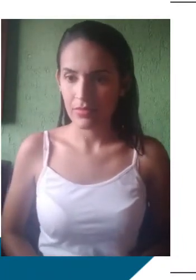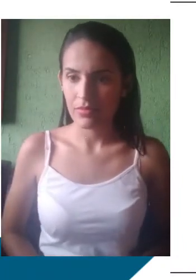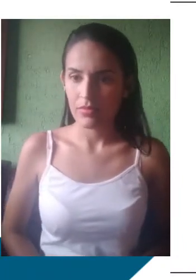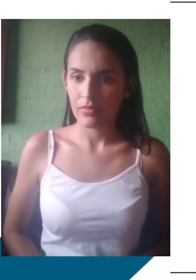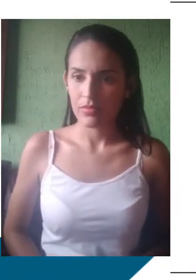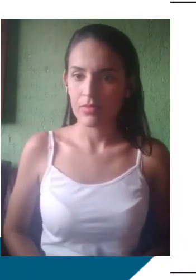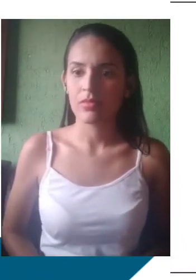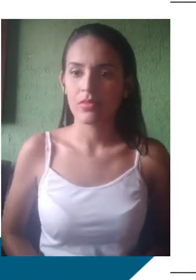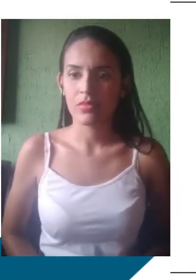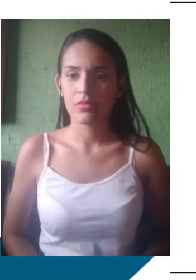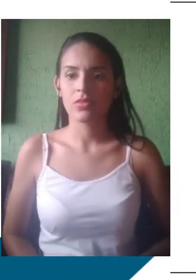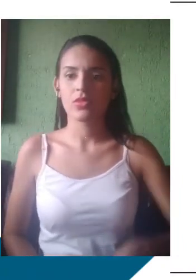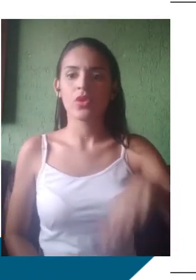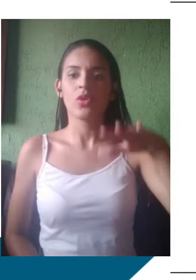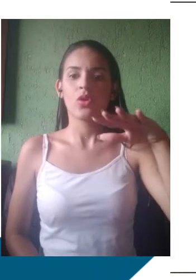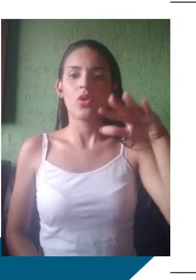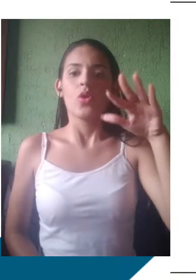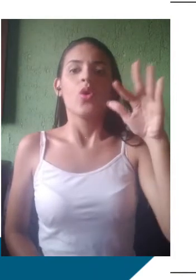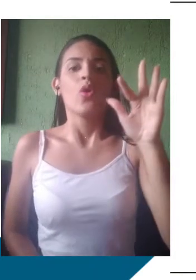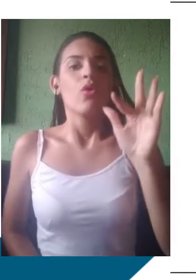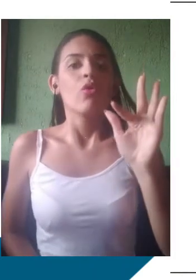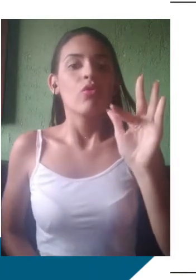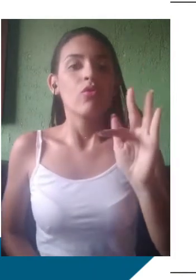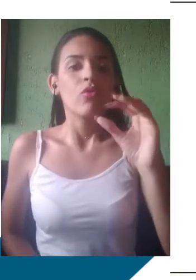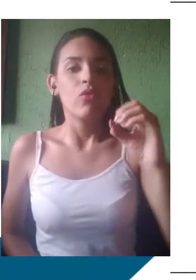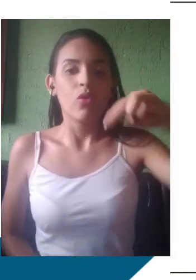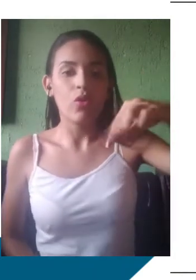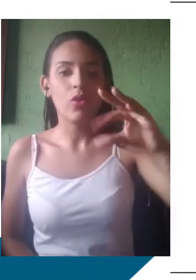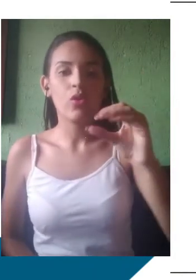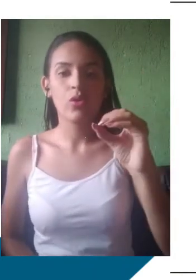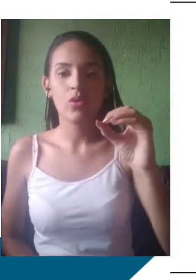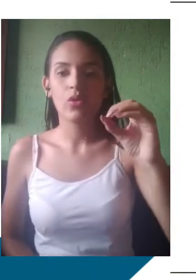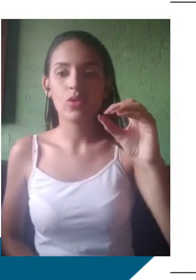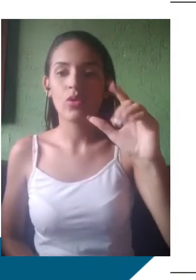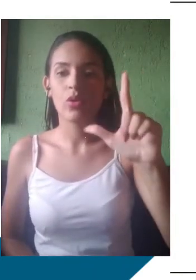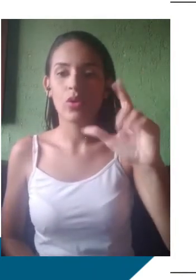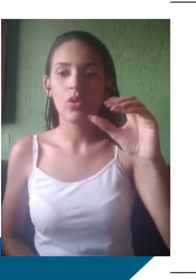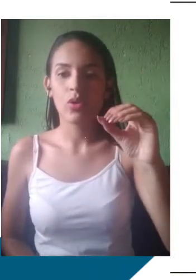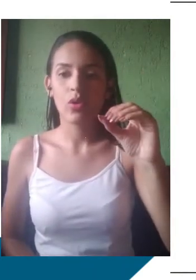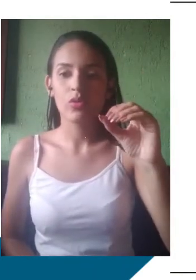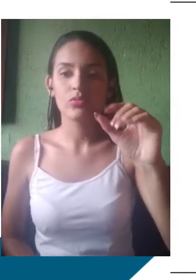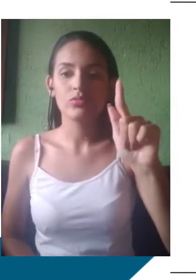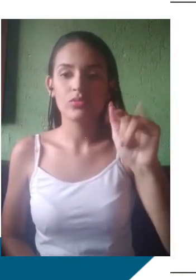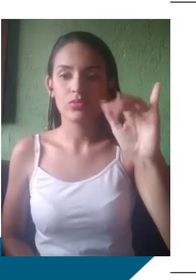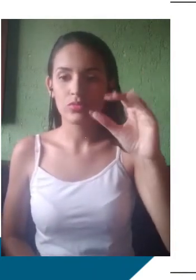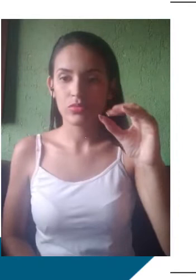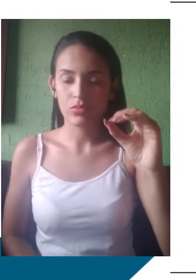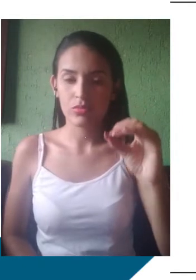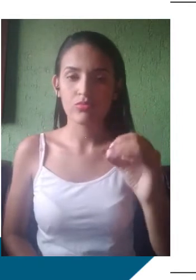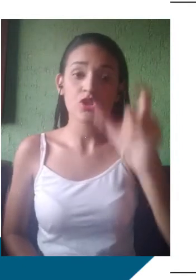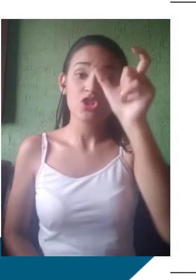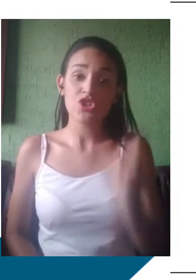No morfológico, né? vocabulário varia conforme a faixa etária. Léxico de décadas anteriores, ainda usado por falantes